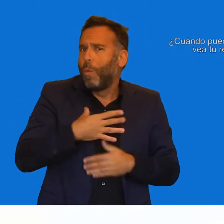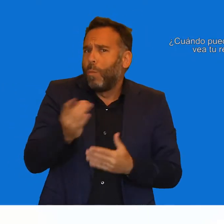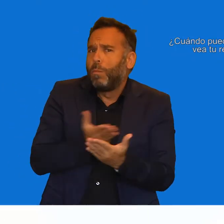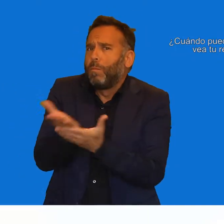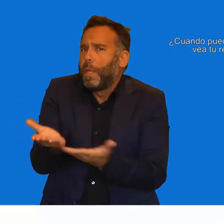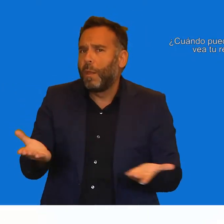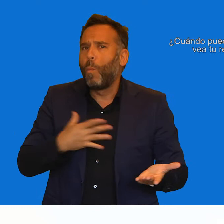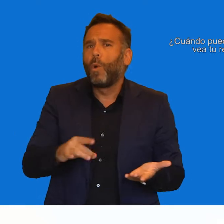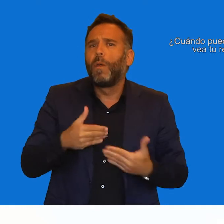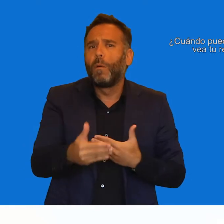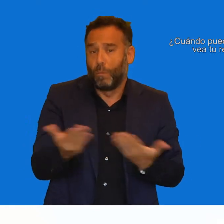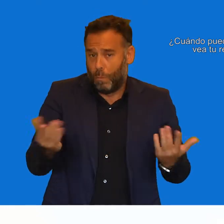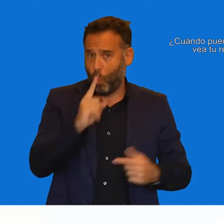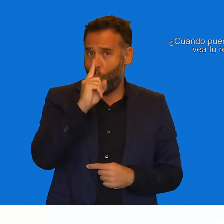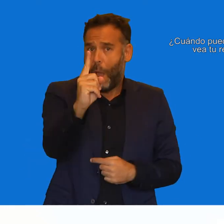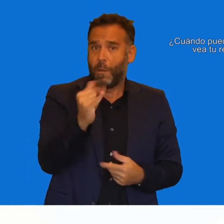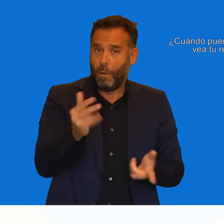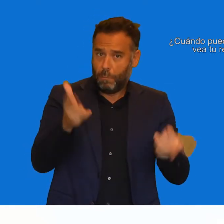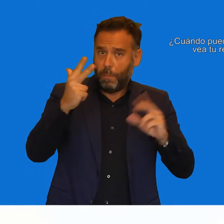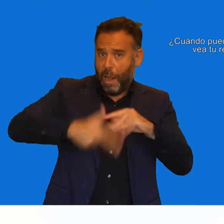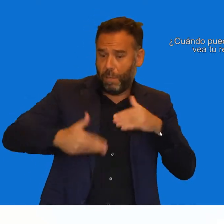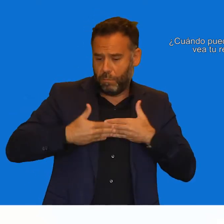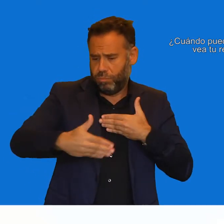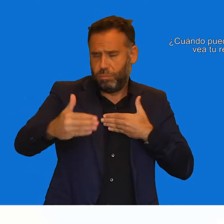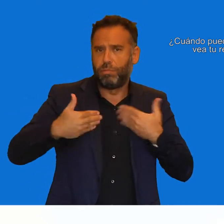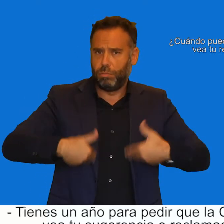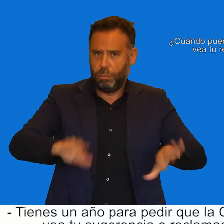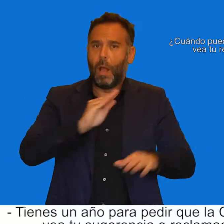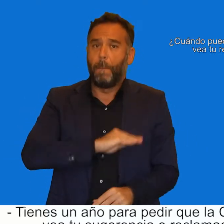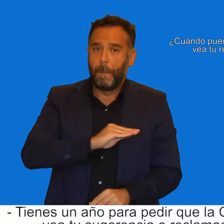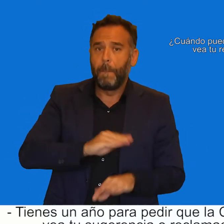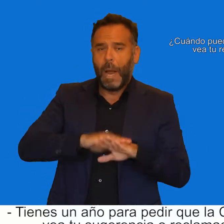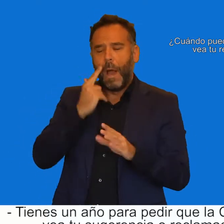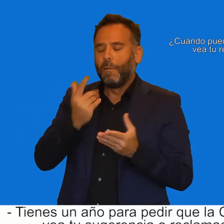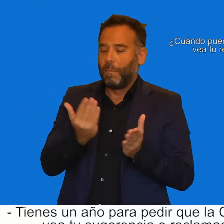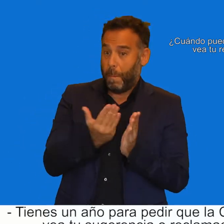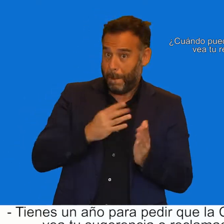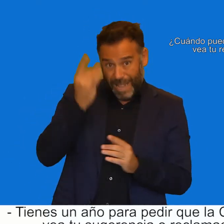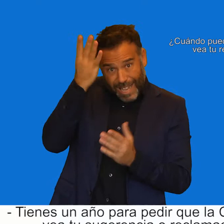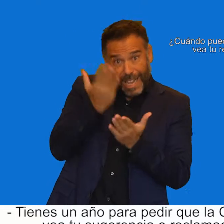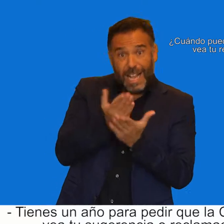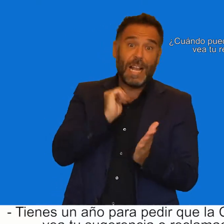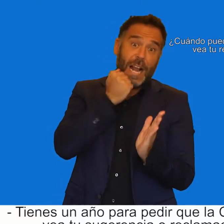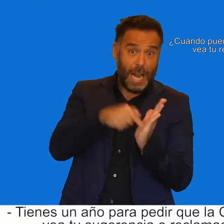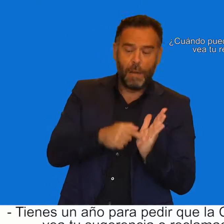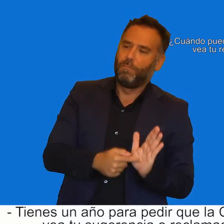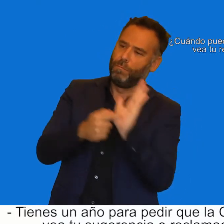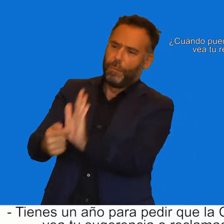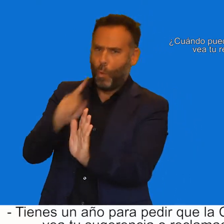¿Cuándo puedes pedir que la Comisión vea tu reclamación o sugerencia? Tienes un año para pedir que la Comisión vea tu sugerencia o